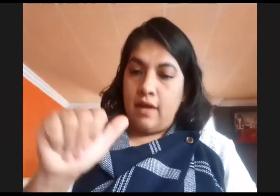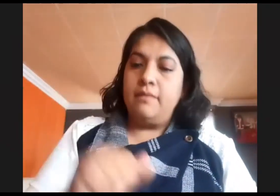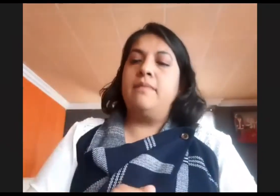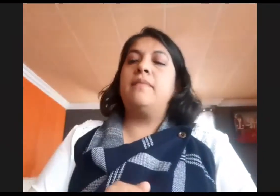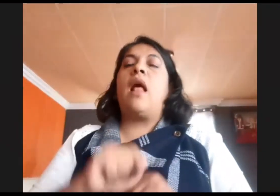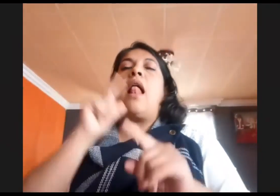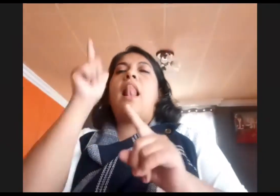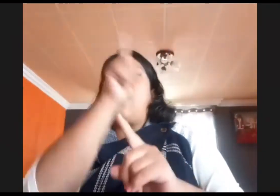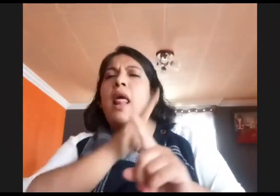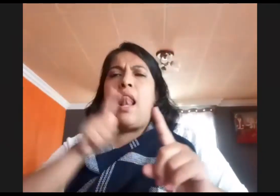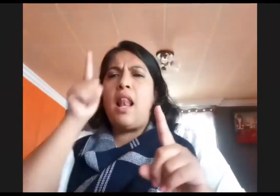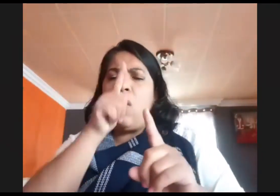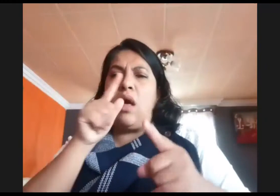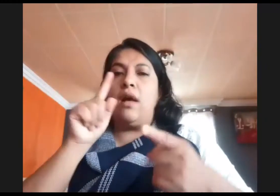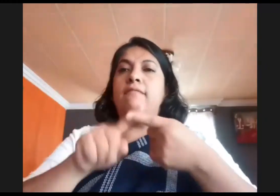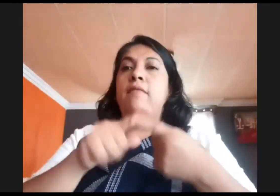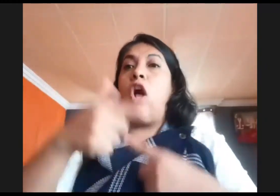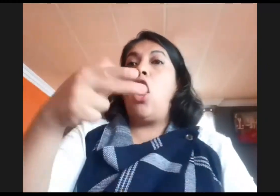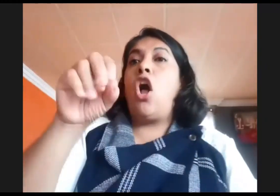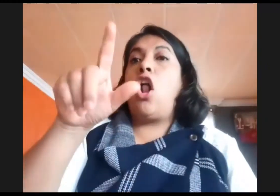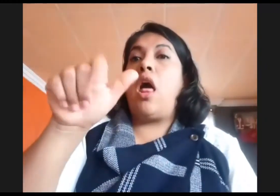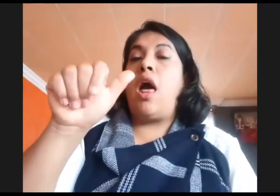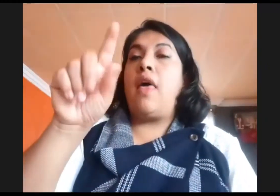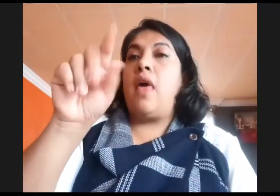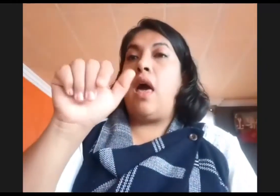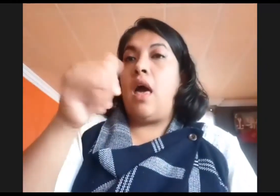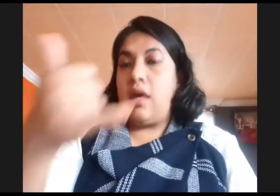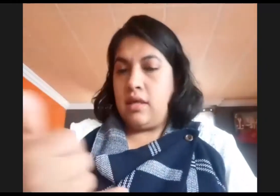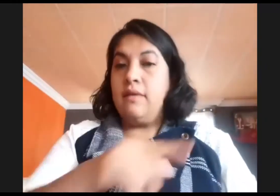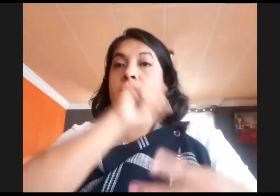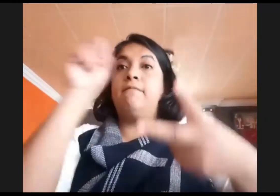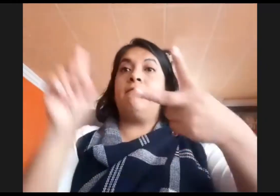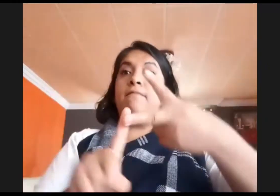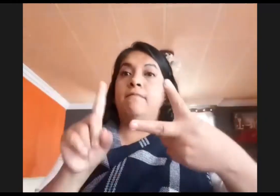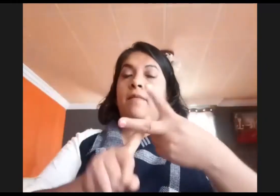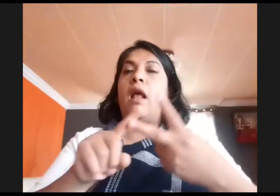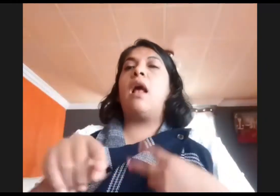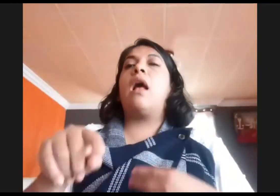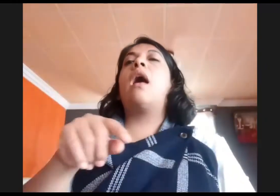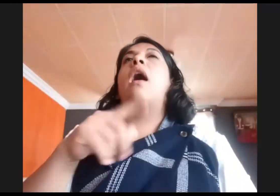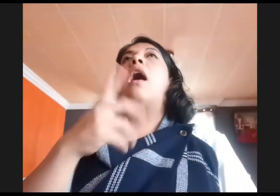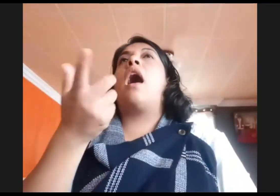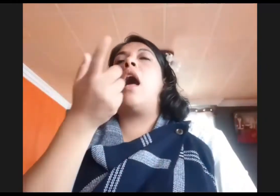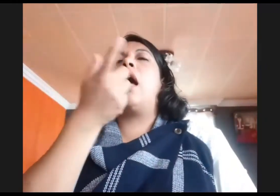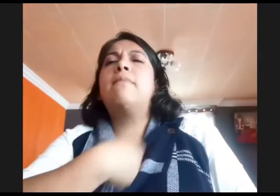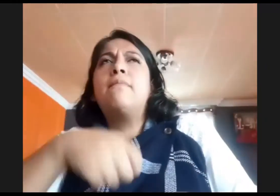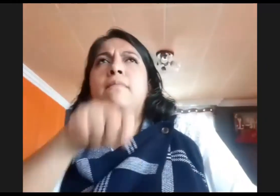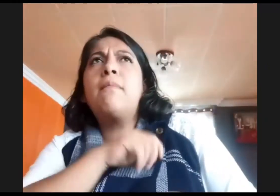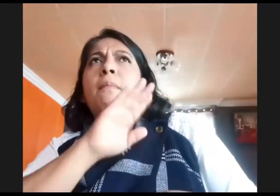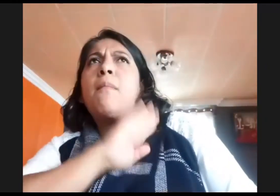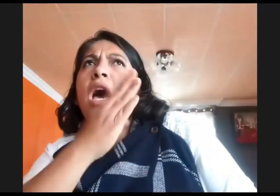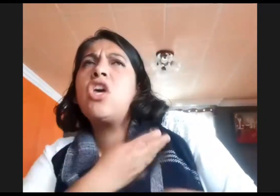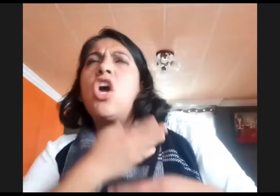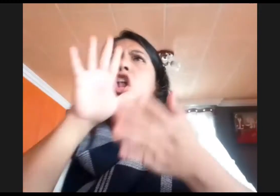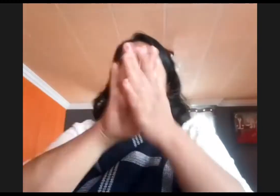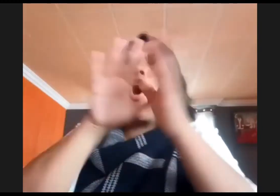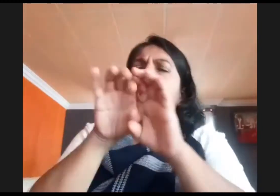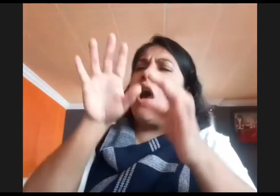Esto implica la práctica de la lengua de señas mexicana no solo como base para la producción, sino para el análisis y la